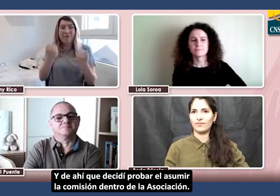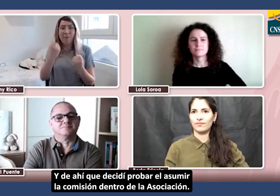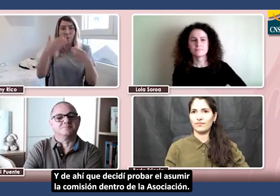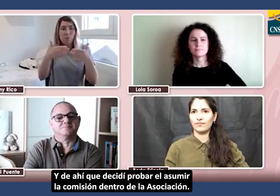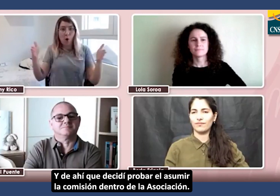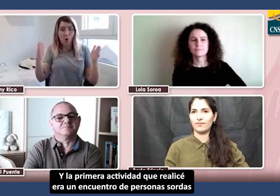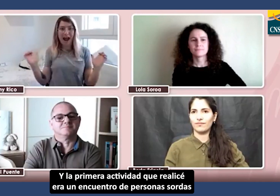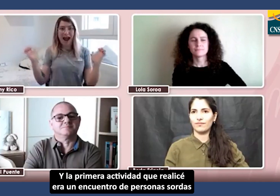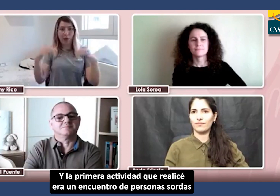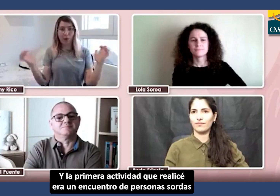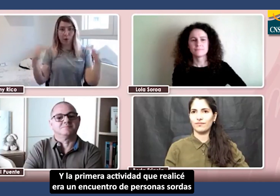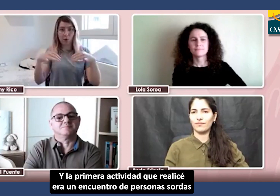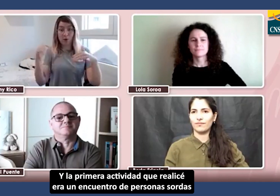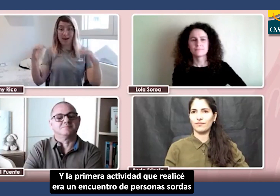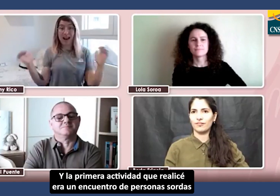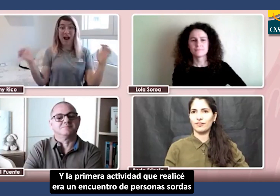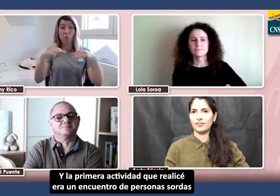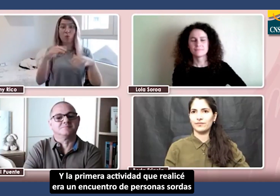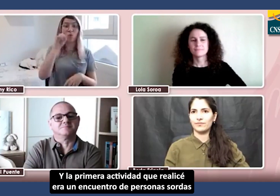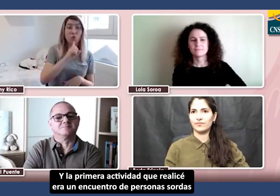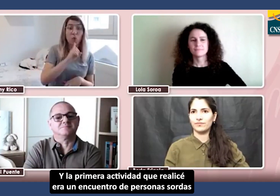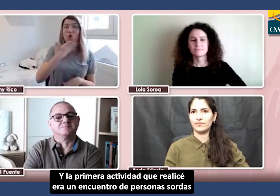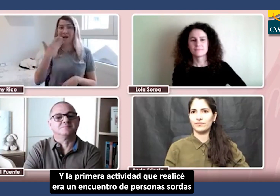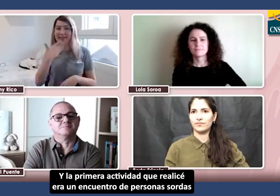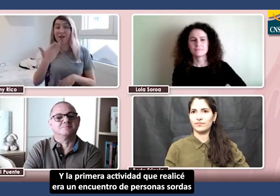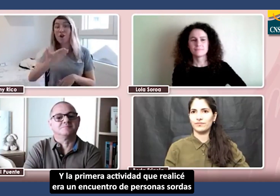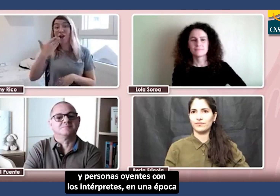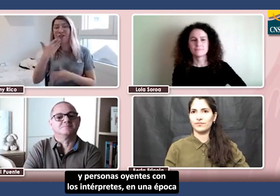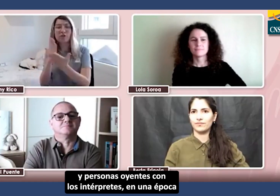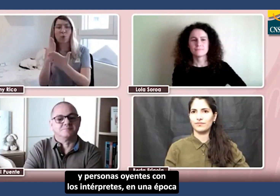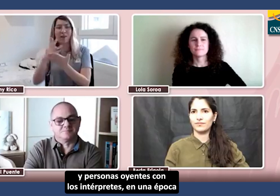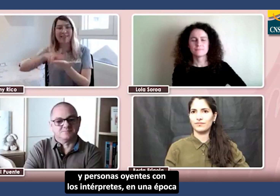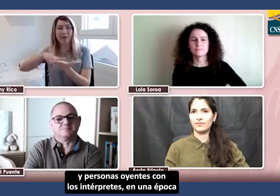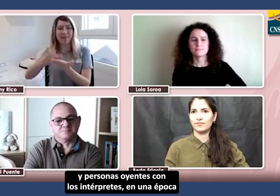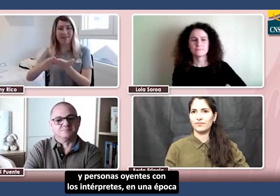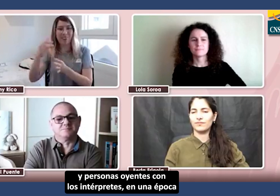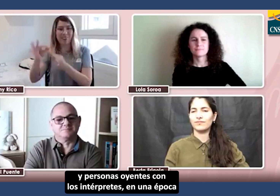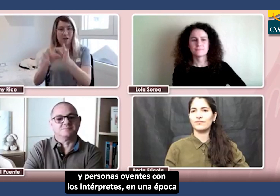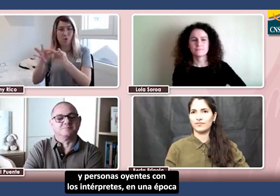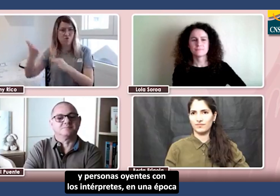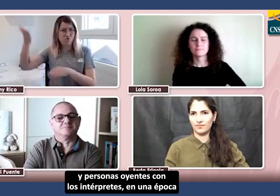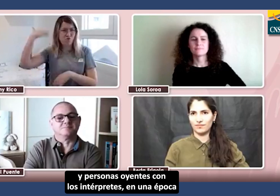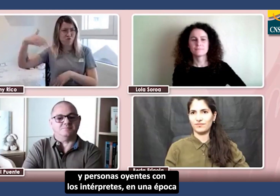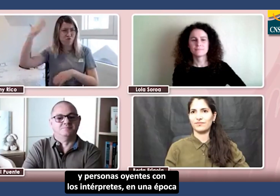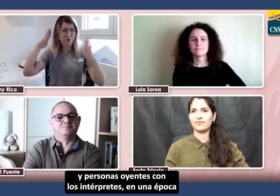asociación. Y la primera actividad que realicé era un encuentro de personas sordas y personas oyentes